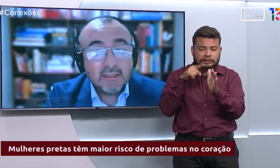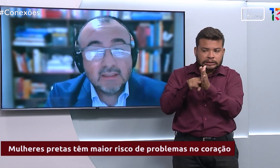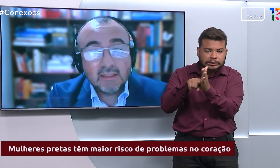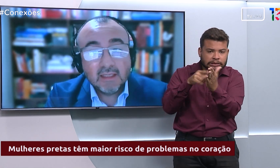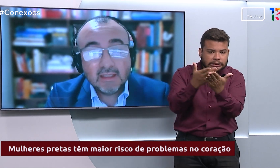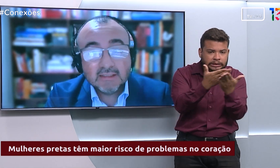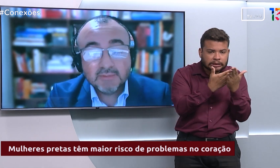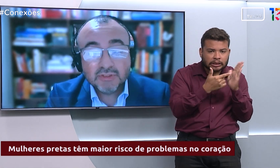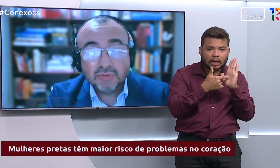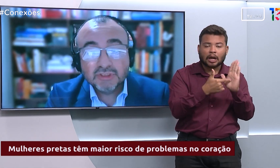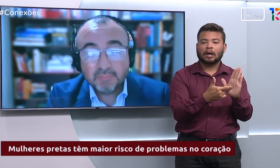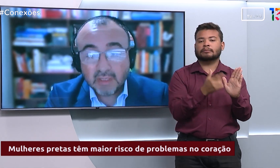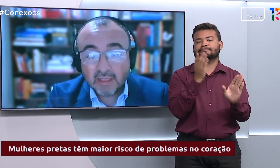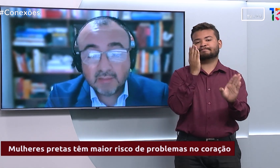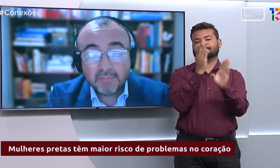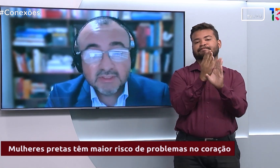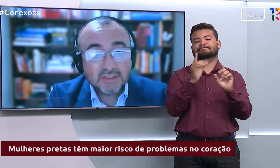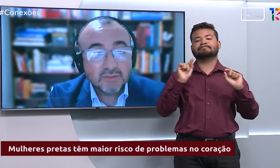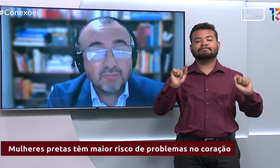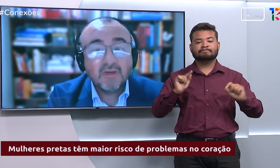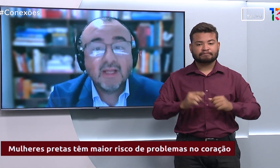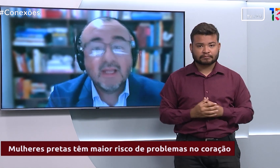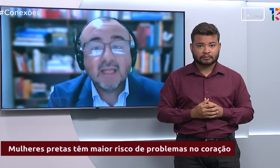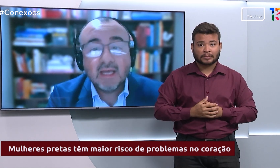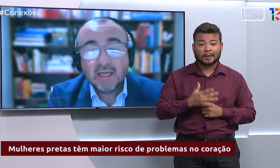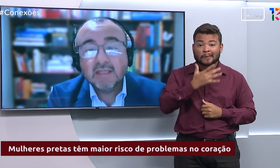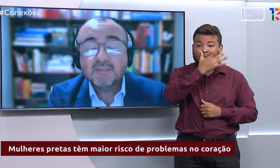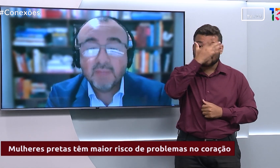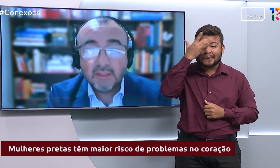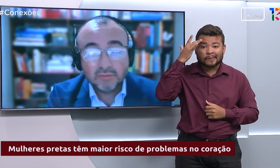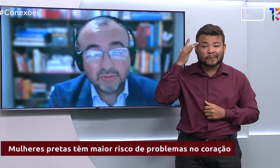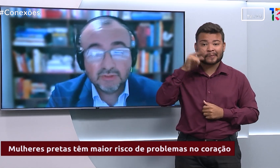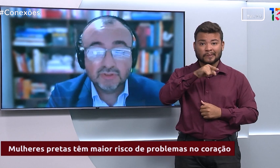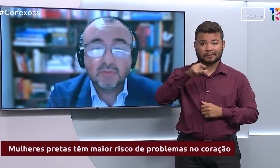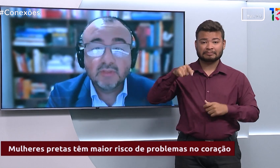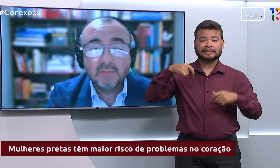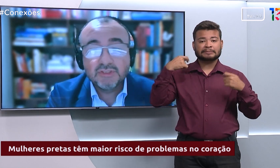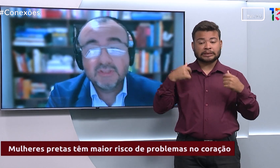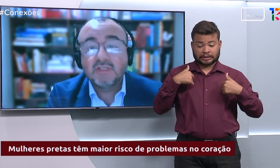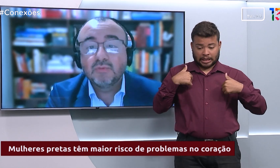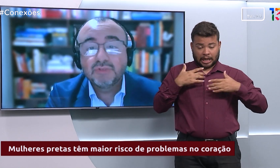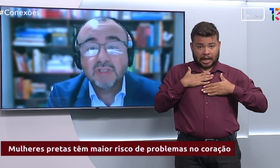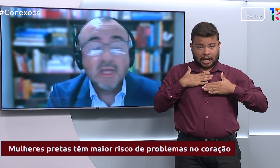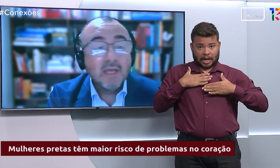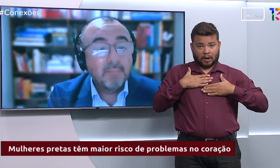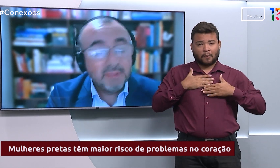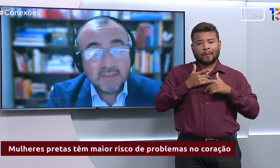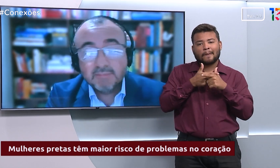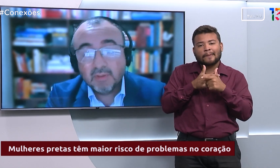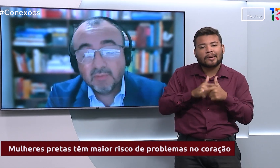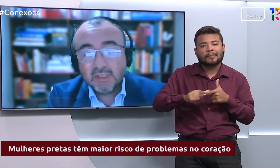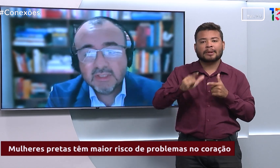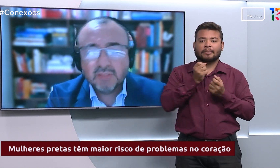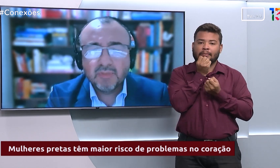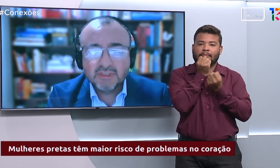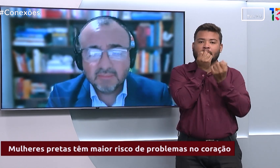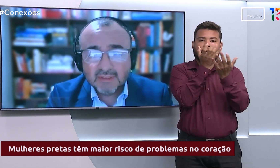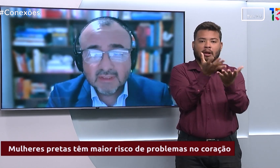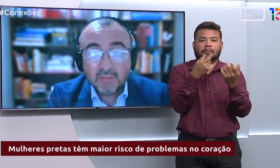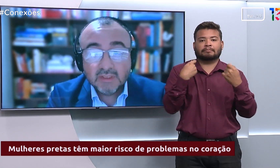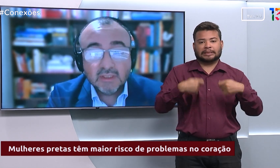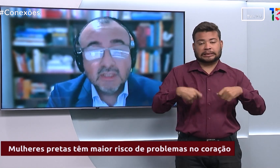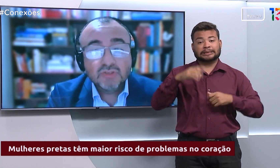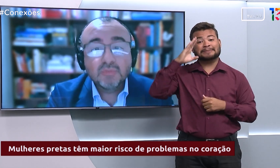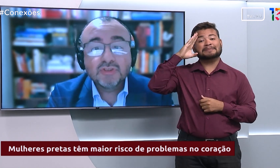que as pessoas precisam falar a respeito dos seus problemas de saúde, principalmente após a